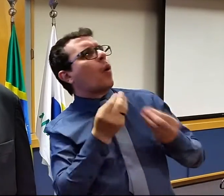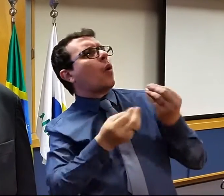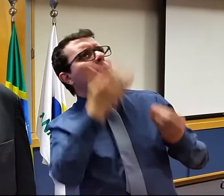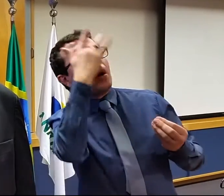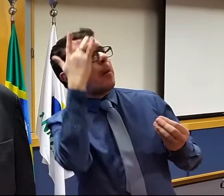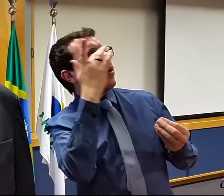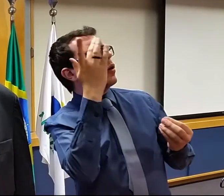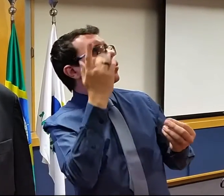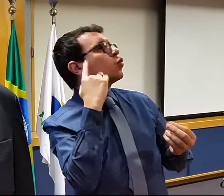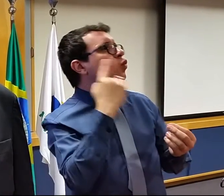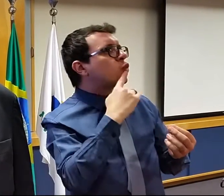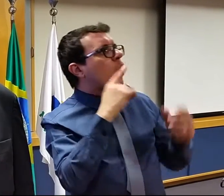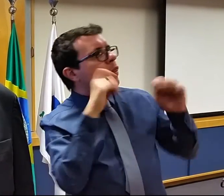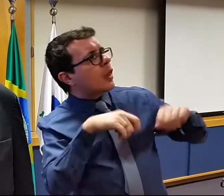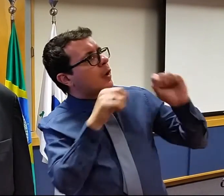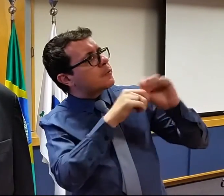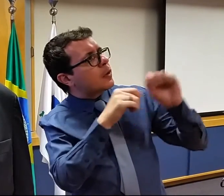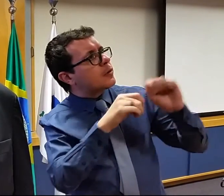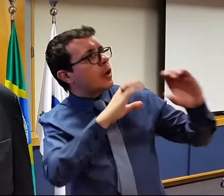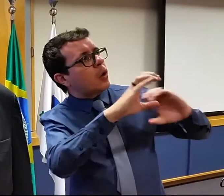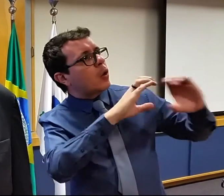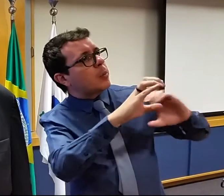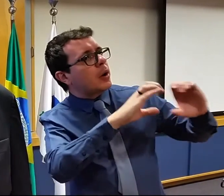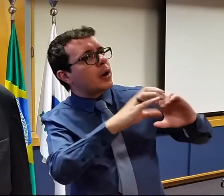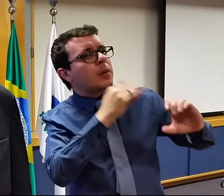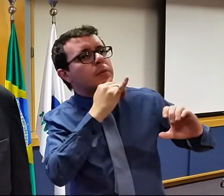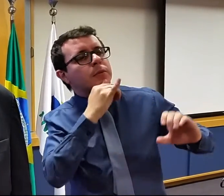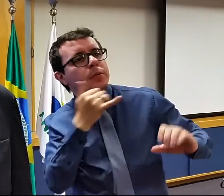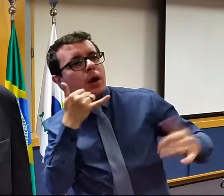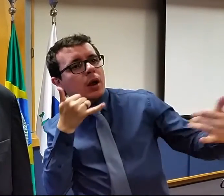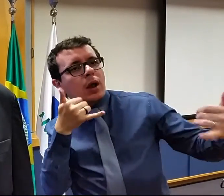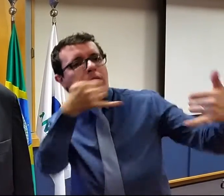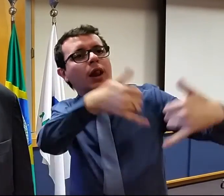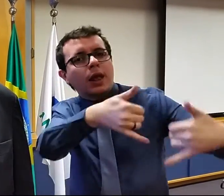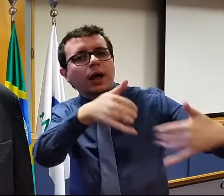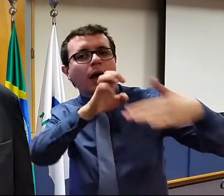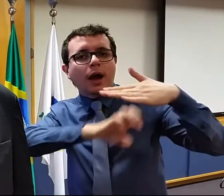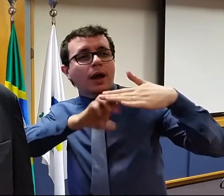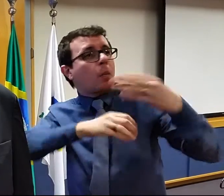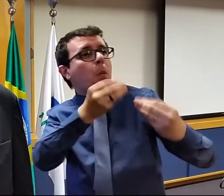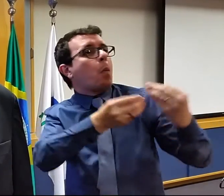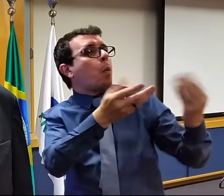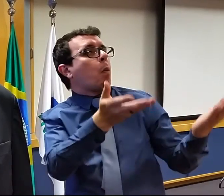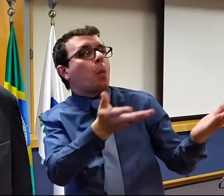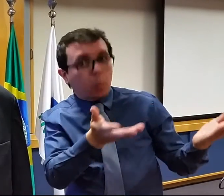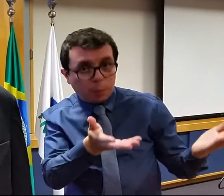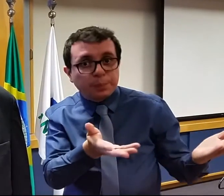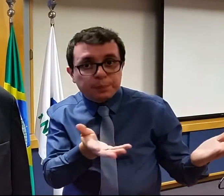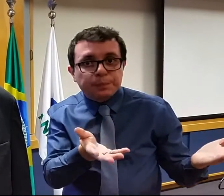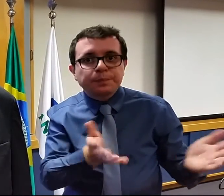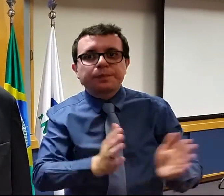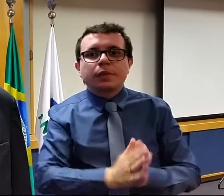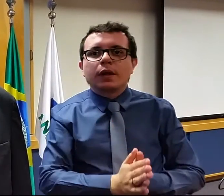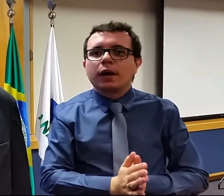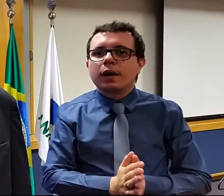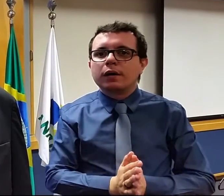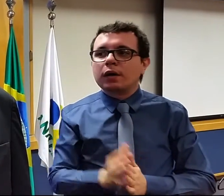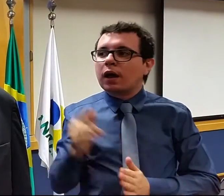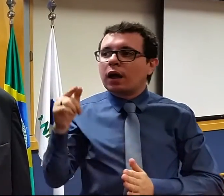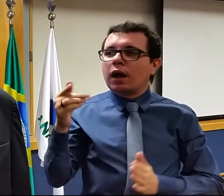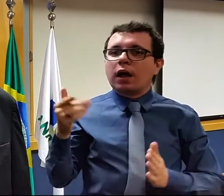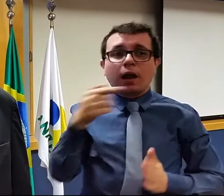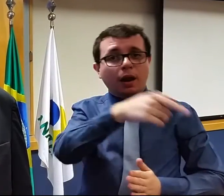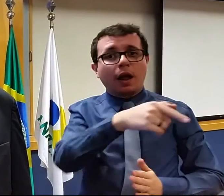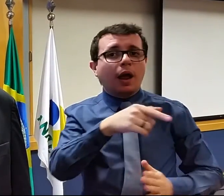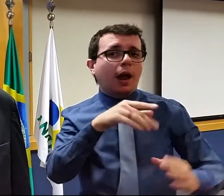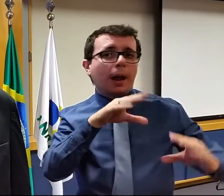surda faria para se comunicar com o call center de uma operadora, de uma prestadora de serviço? Lá tudo é